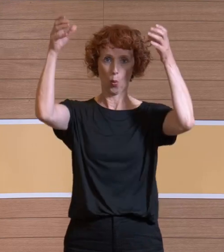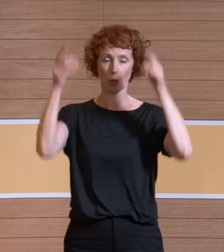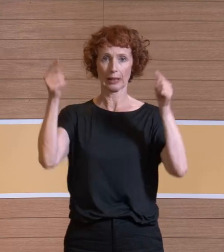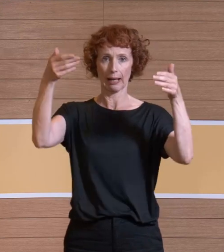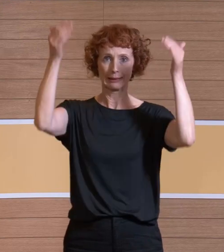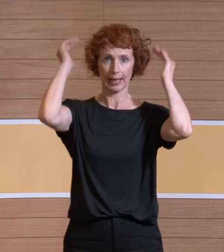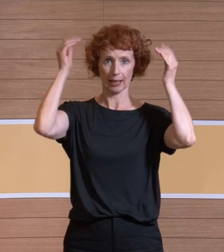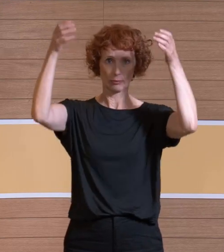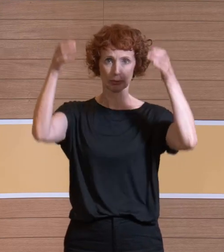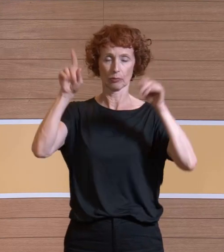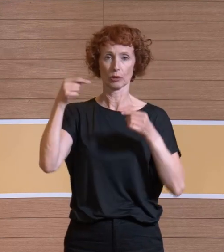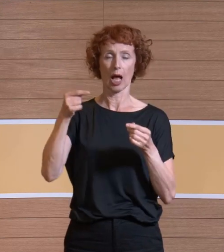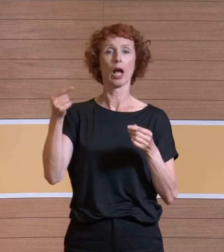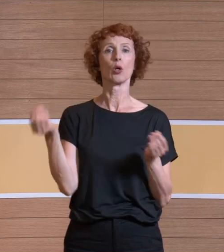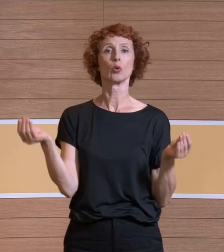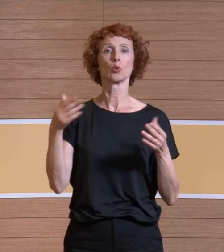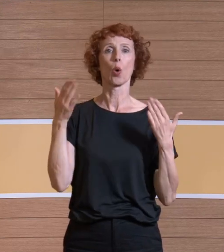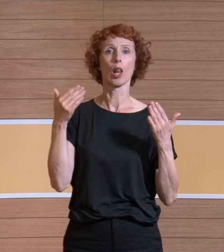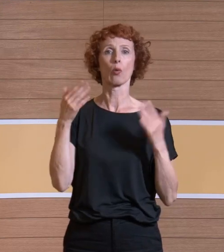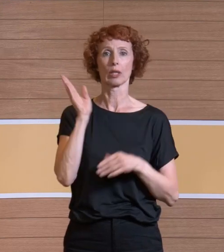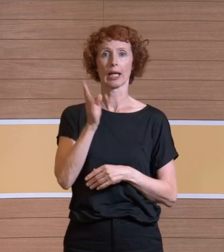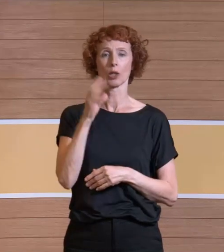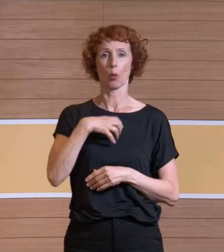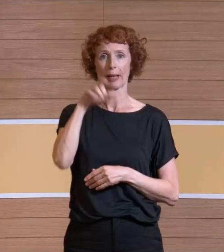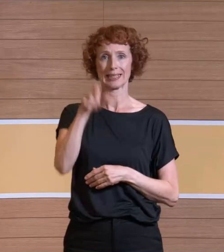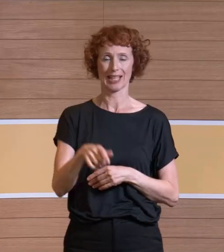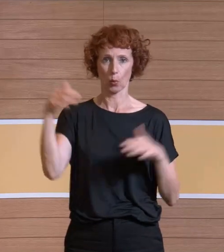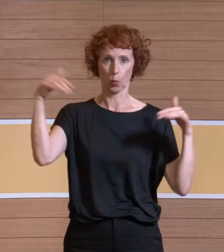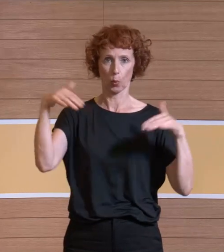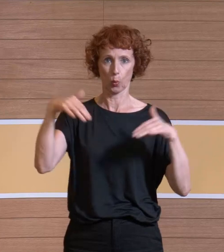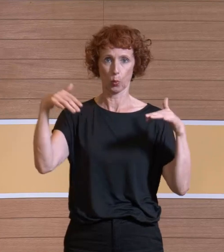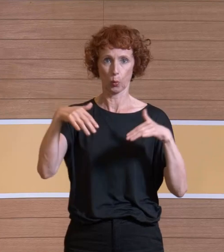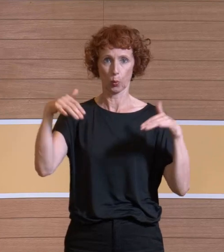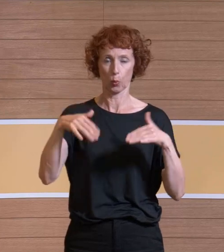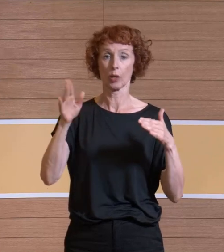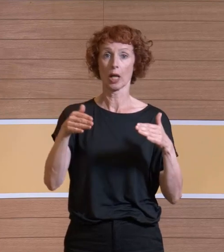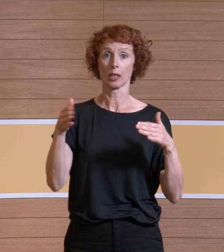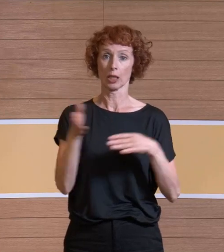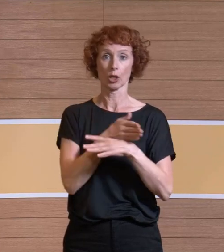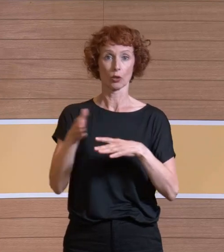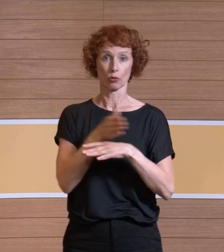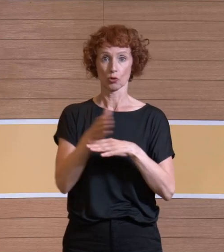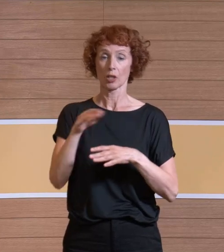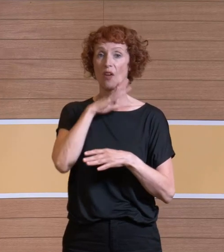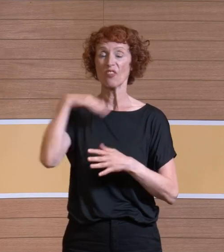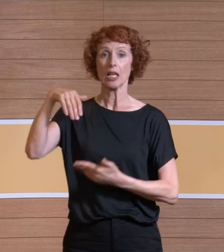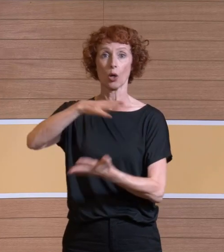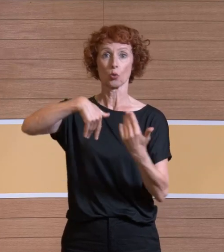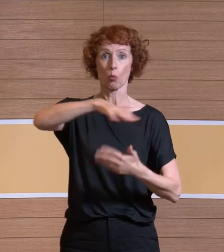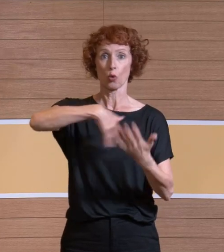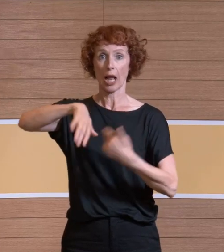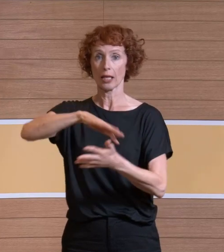die Zuluft diagonal Richtung Patient strömt und auf dem Weg dahin ganz viele Turbulenzen